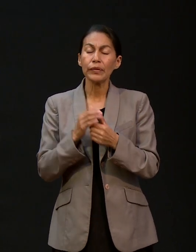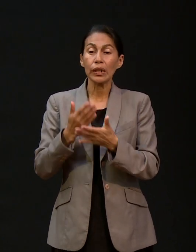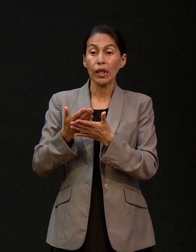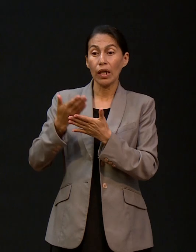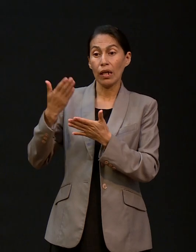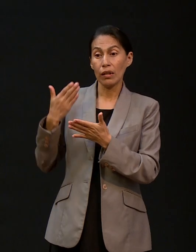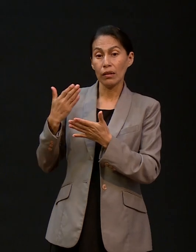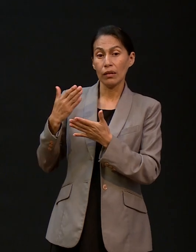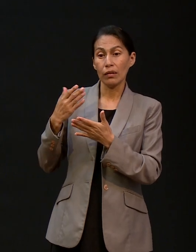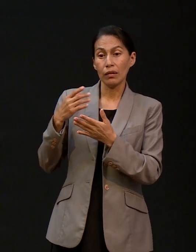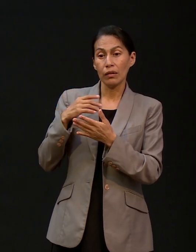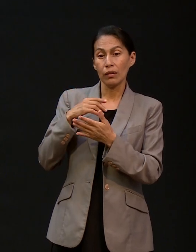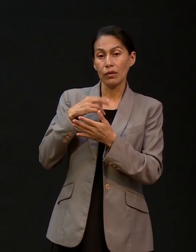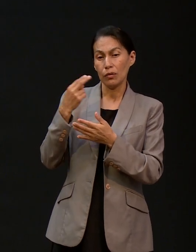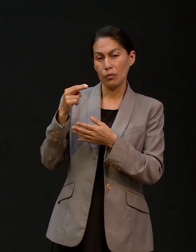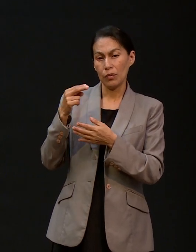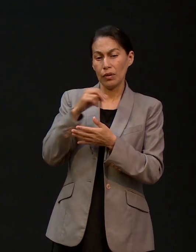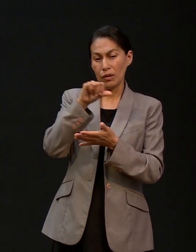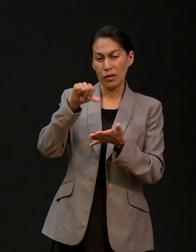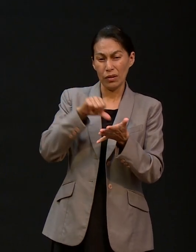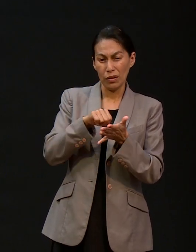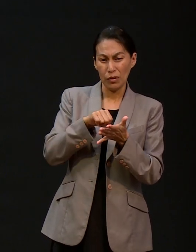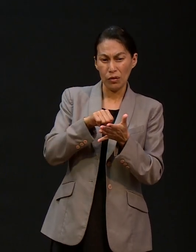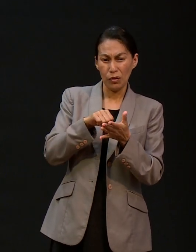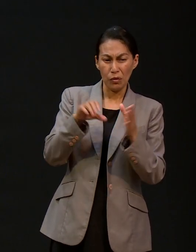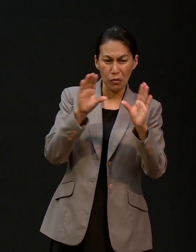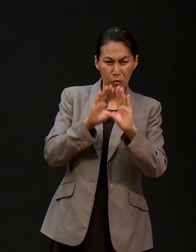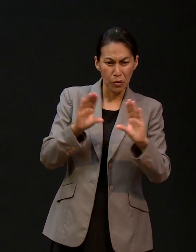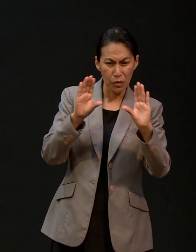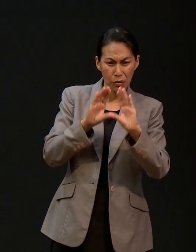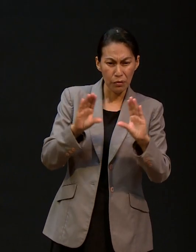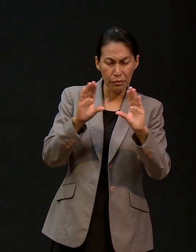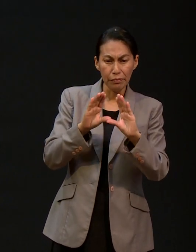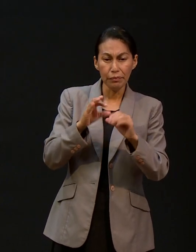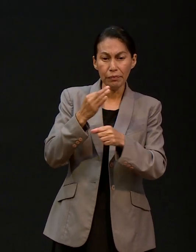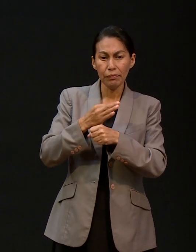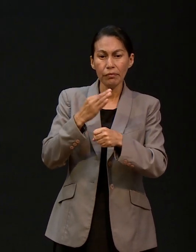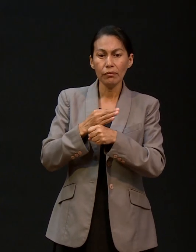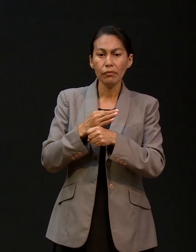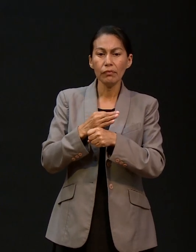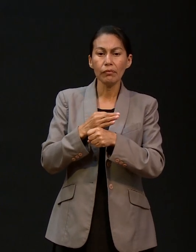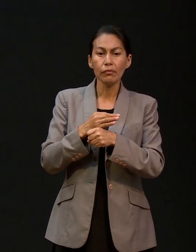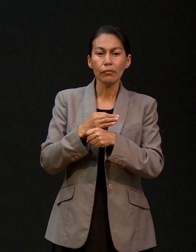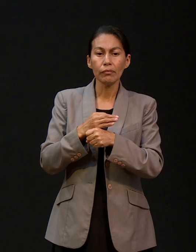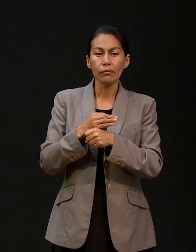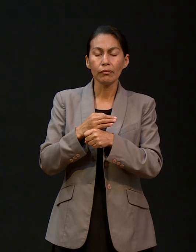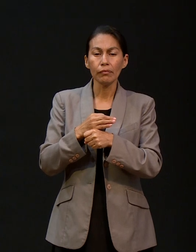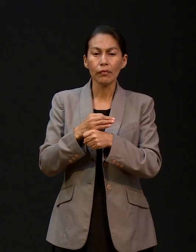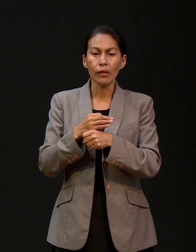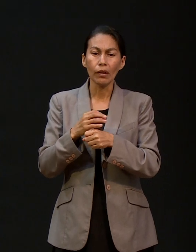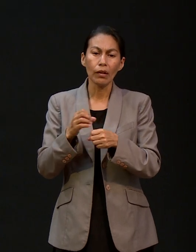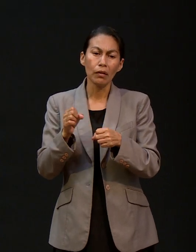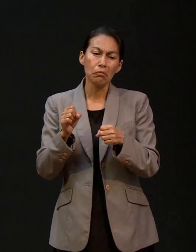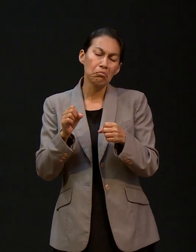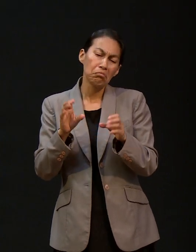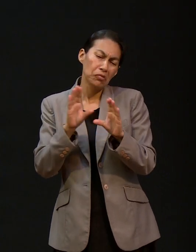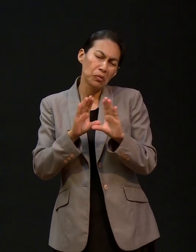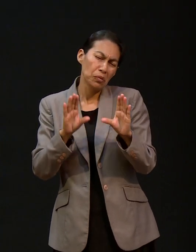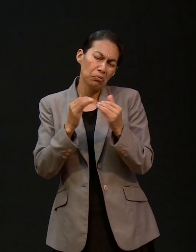dirección de sistemas. Que en aquel entonces se llamaba Centro de Cómputo. Y después cambiamos el nombre a dirección de sistemas. Y